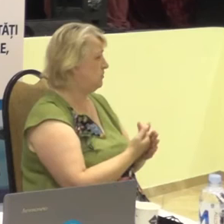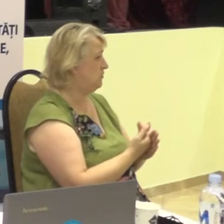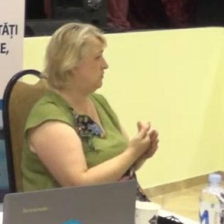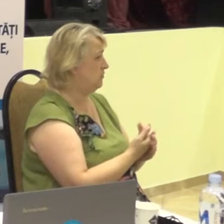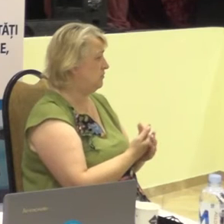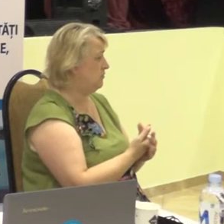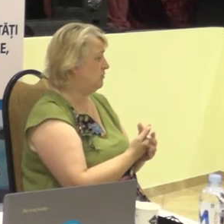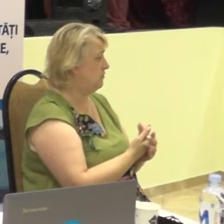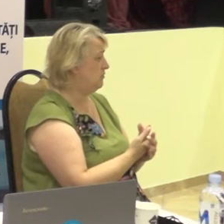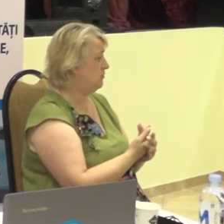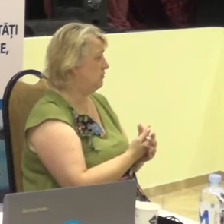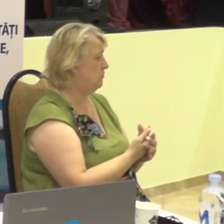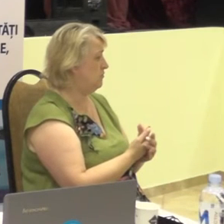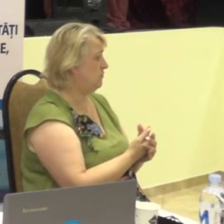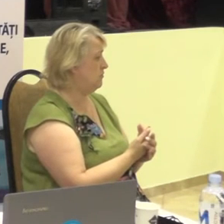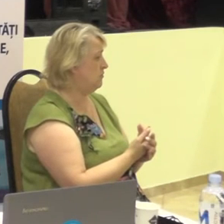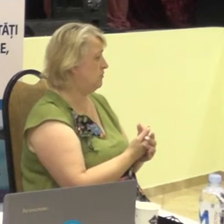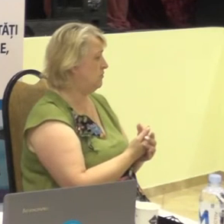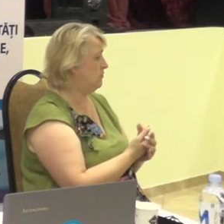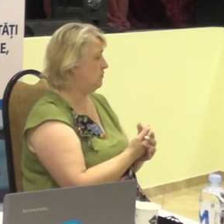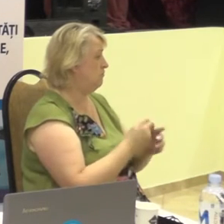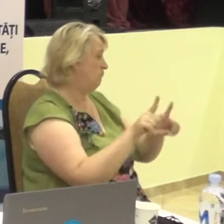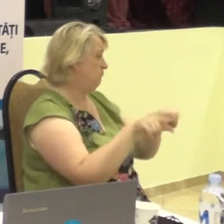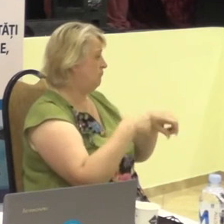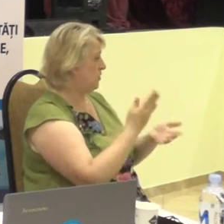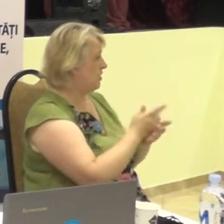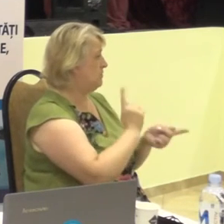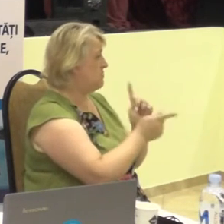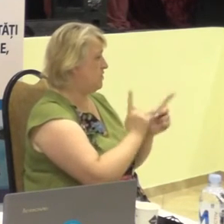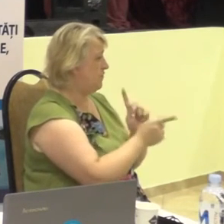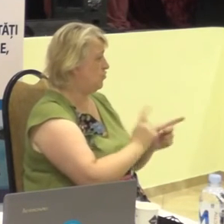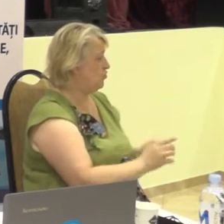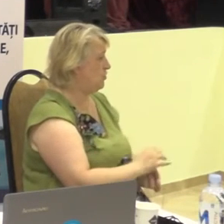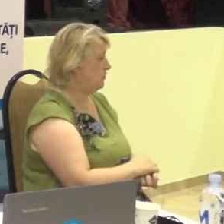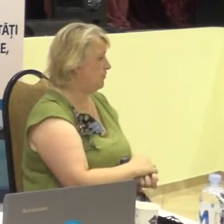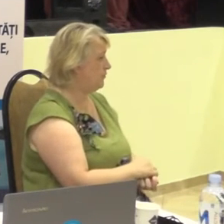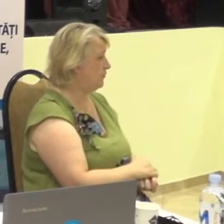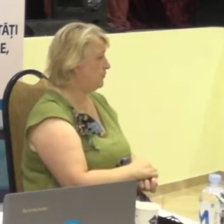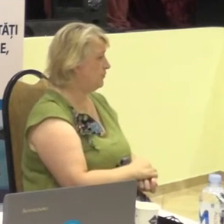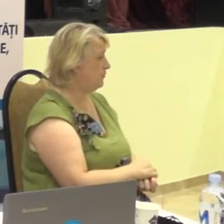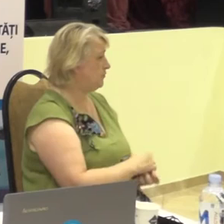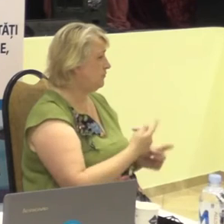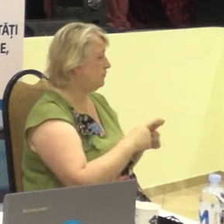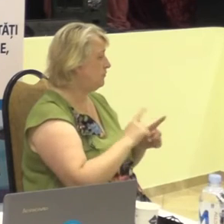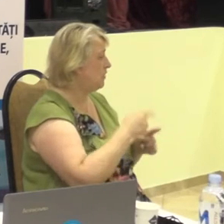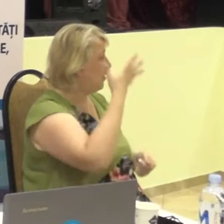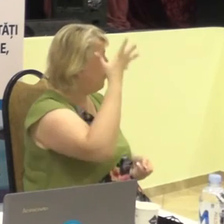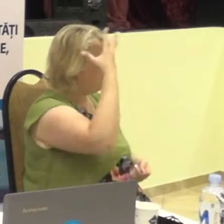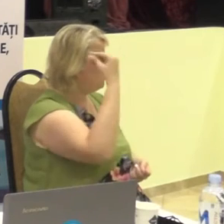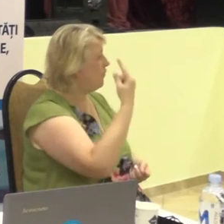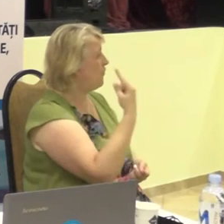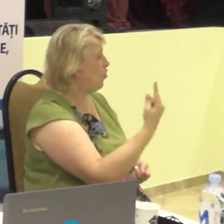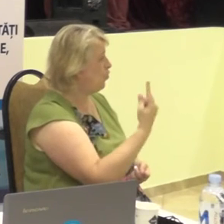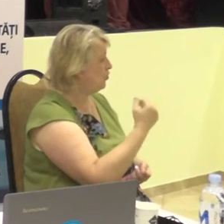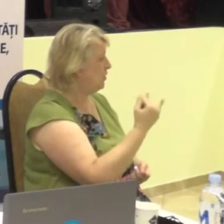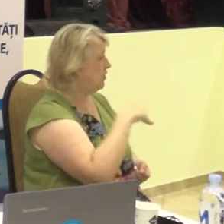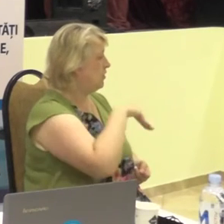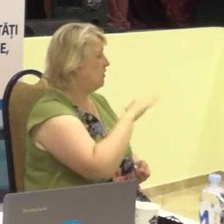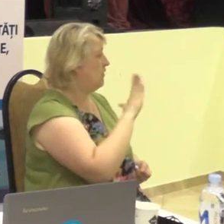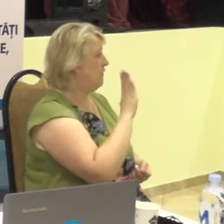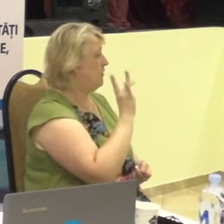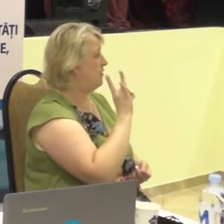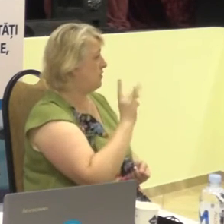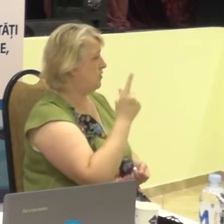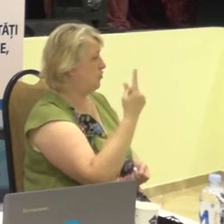semnelor, prin intermediul interpreților în limbajul semnelor. Aceasta este Moldova 1 și TVO.